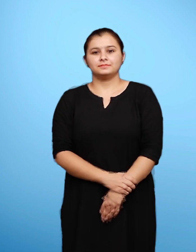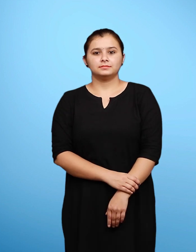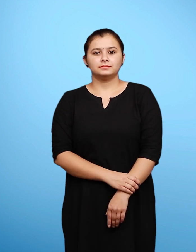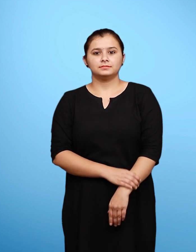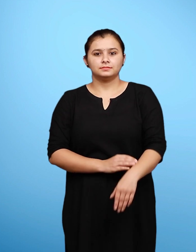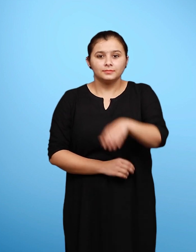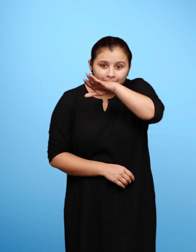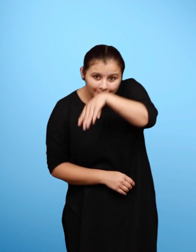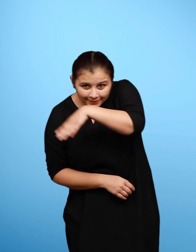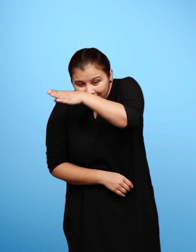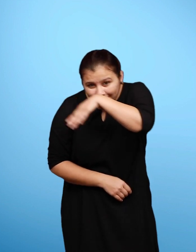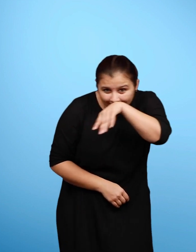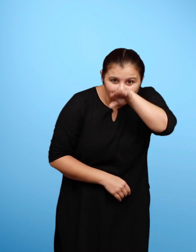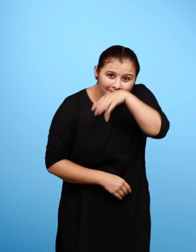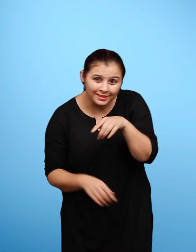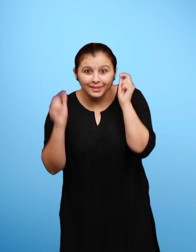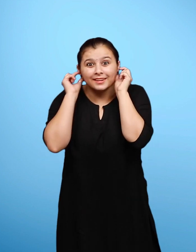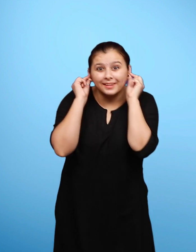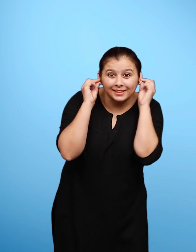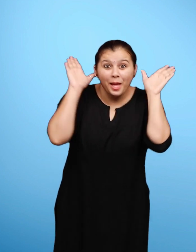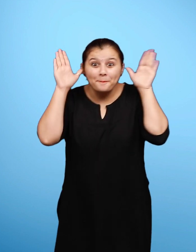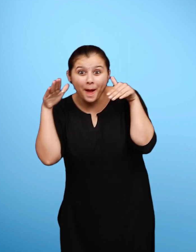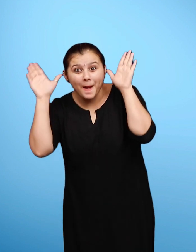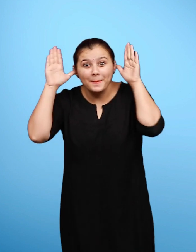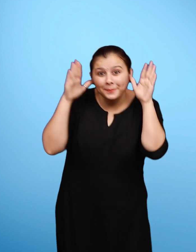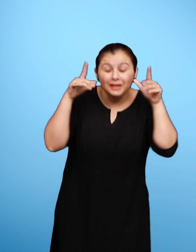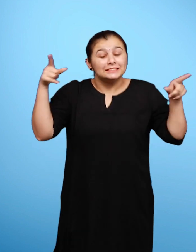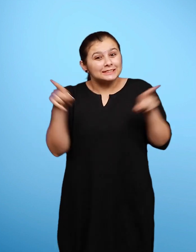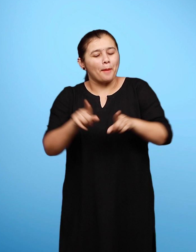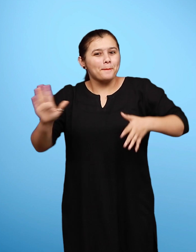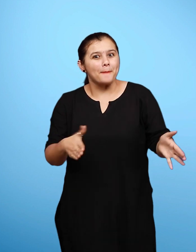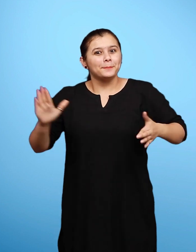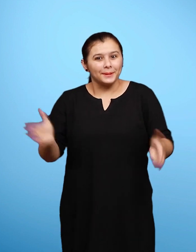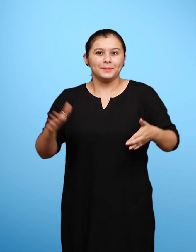फटफट फटफट तबले जैसा हाथी कान बजाता